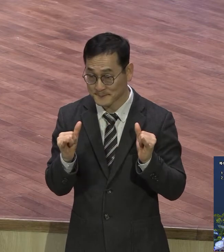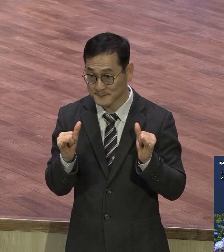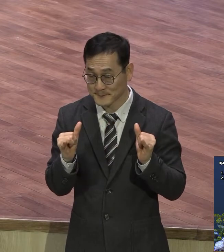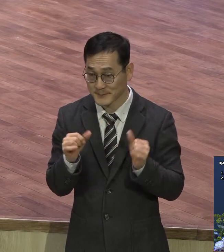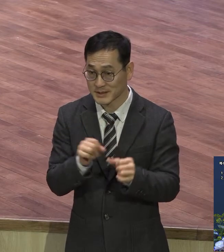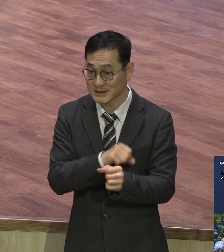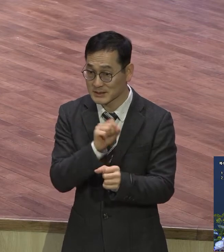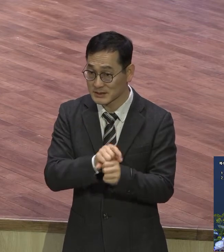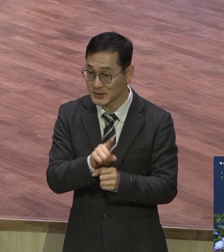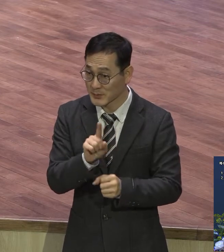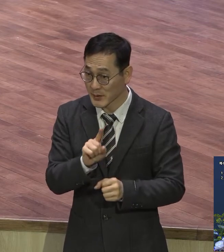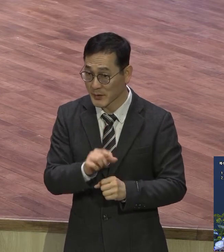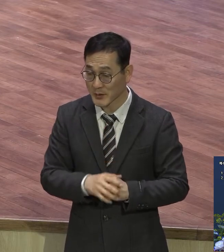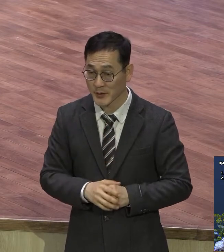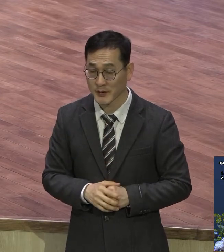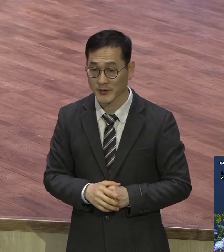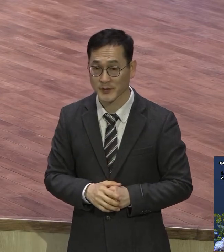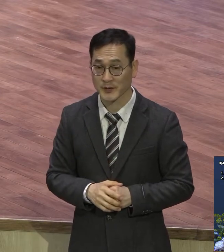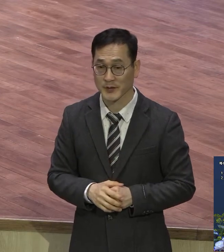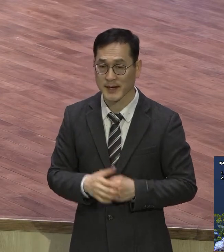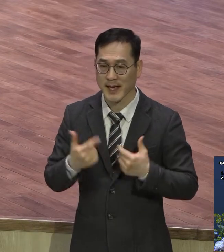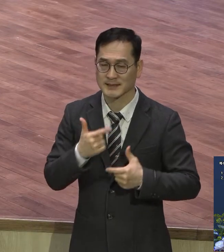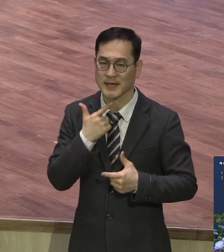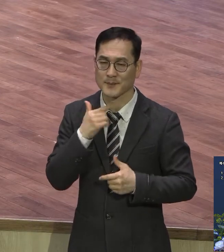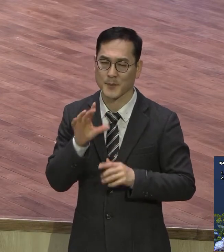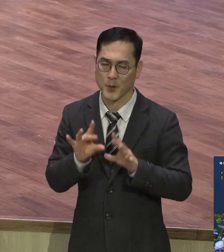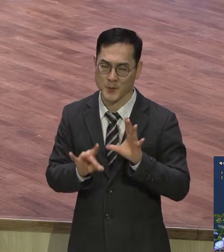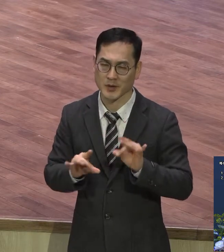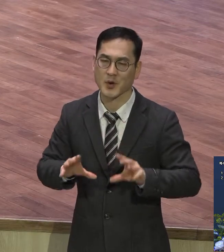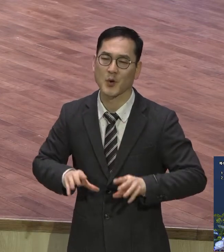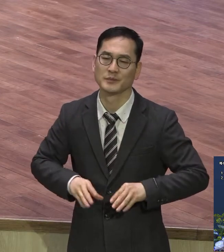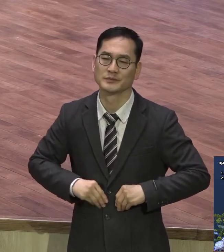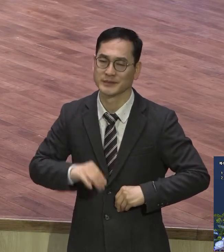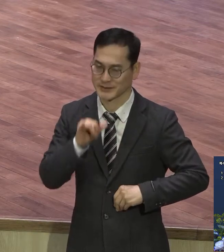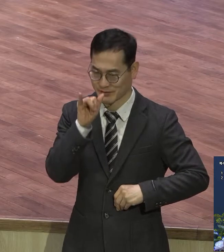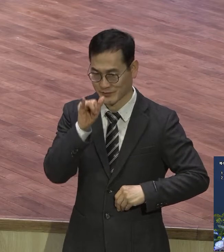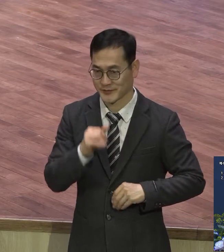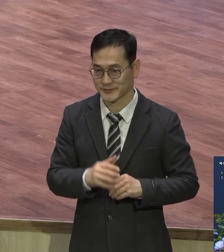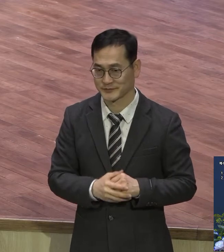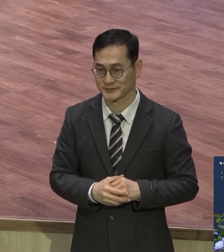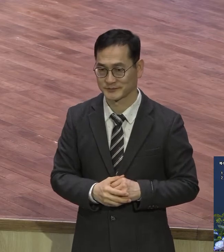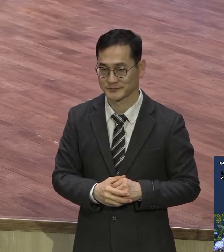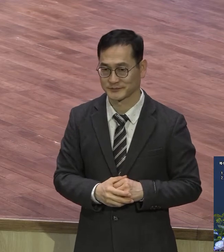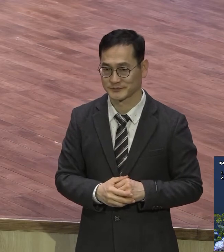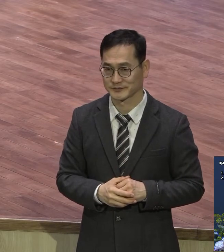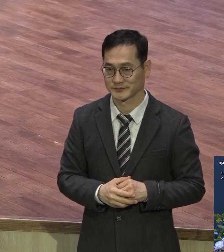늘 목마르고 굶주림이 있어요 영적으로 건강한 사람